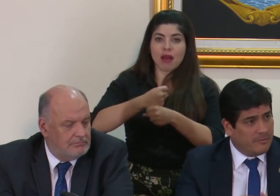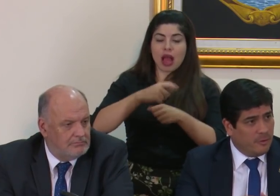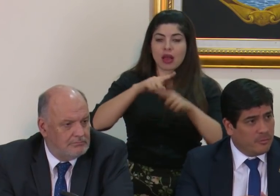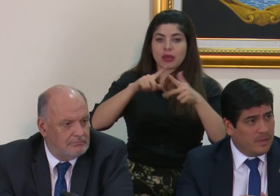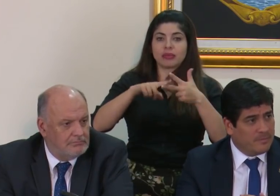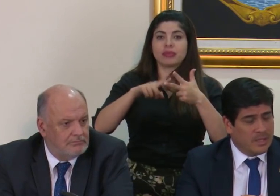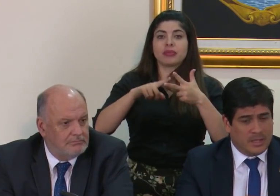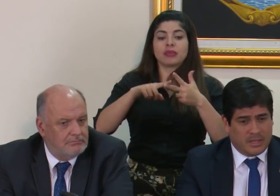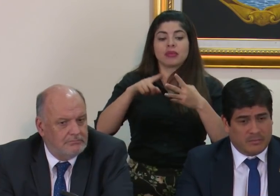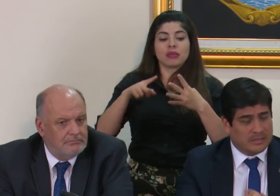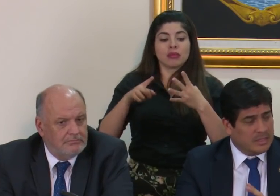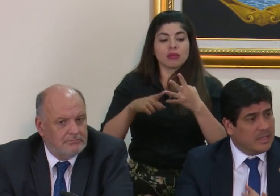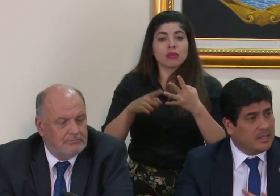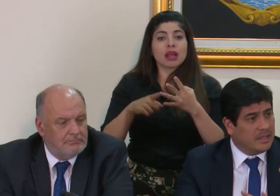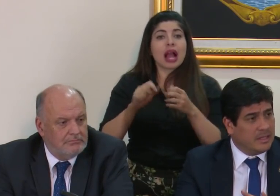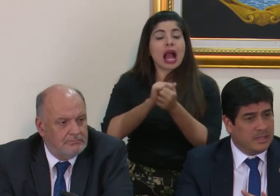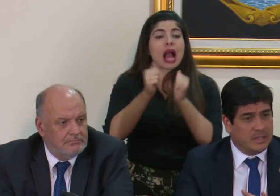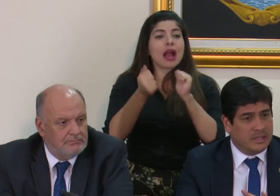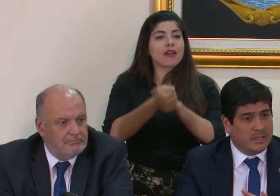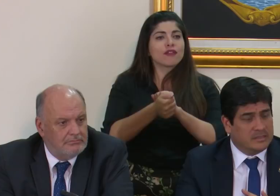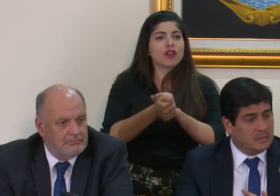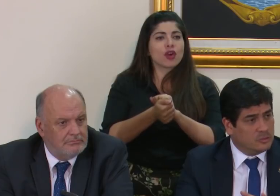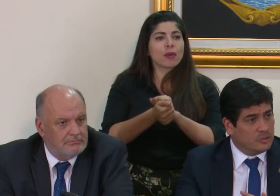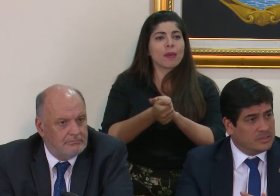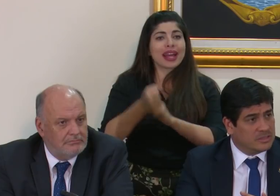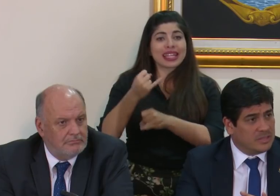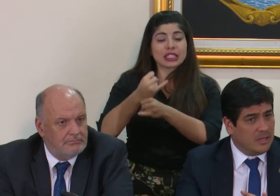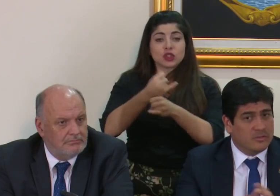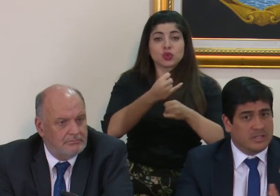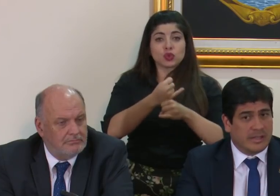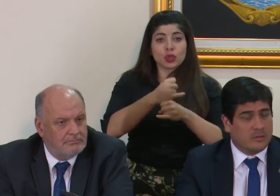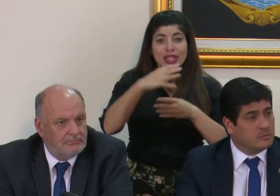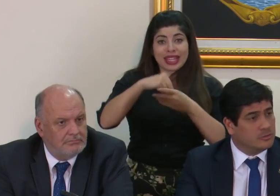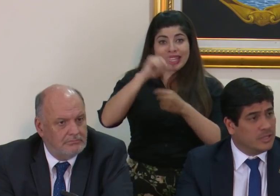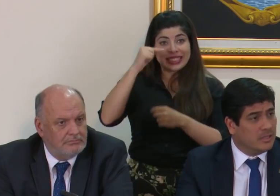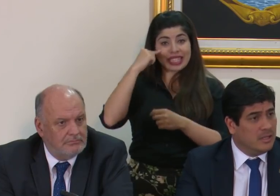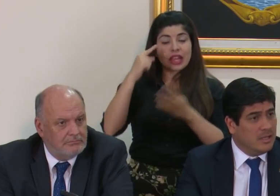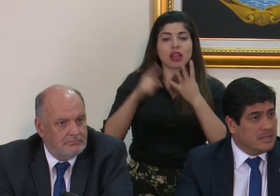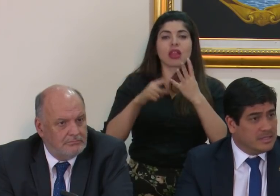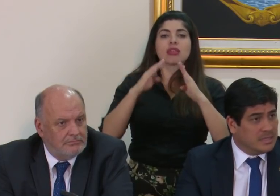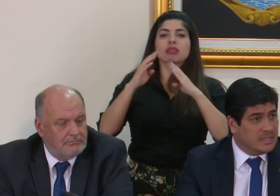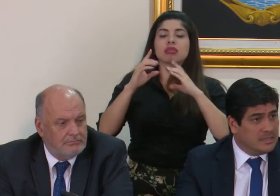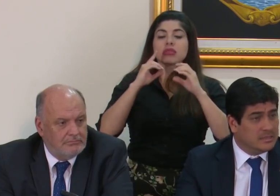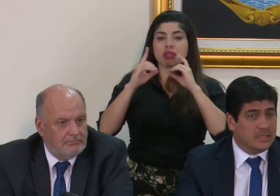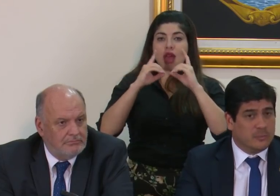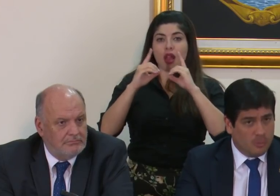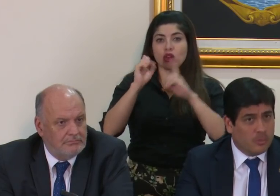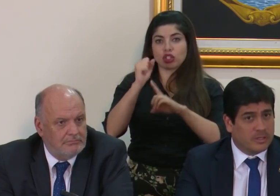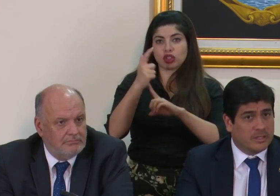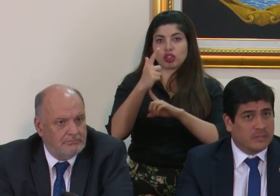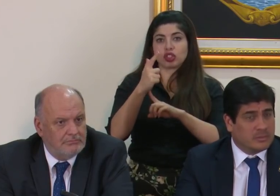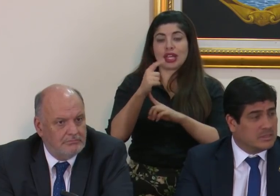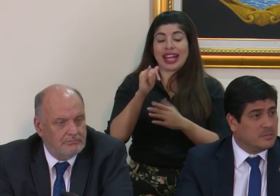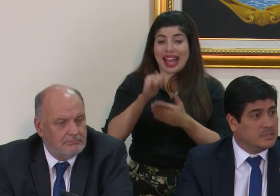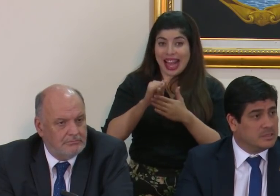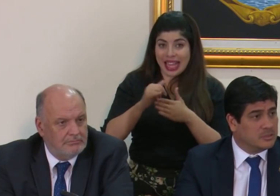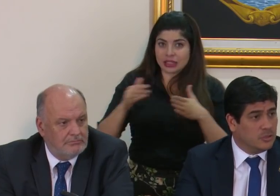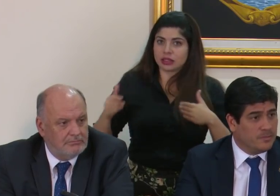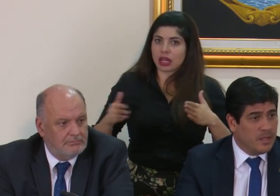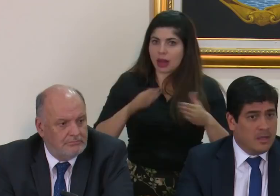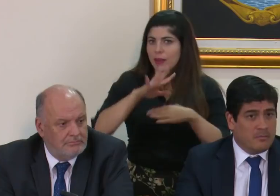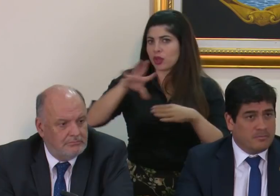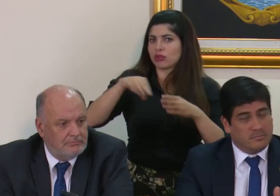la reforma en materia de instituciones y Estado y el diálogo social. Y ese es el rumbo que tiene nuestra